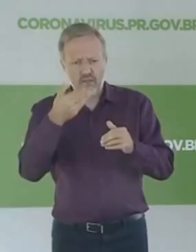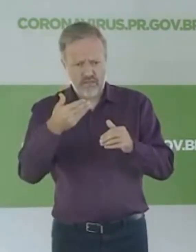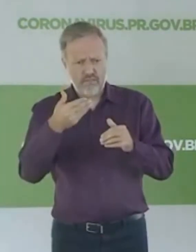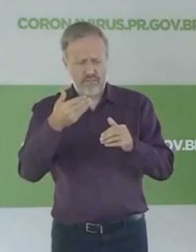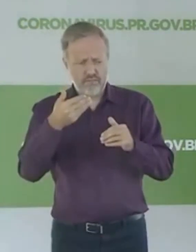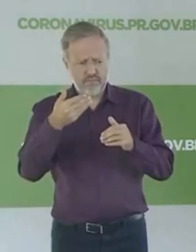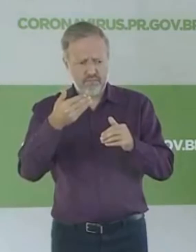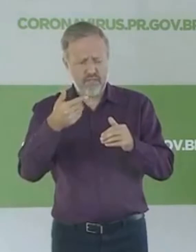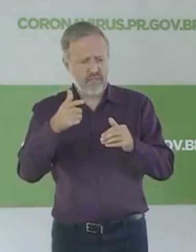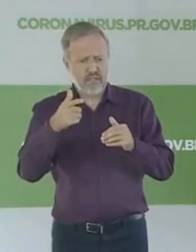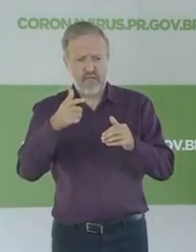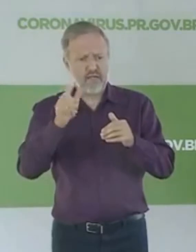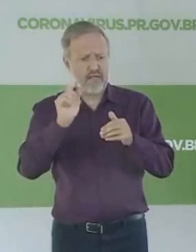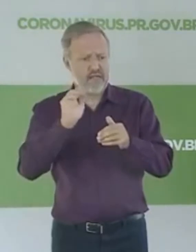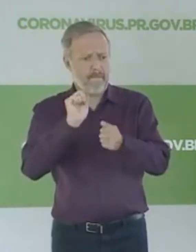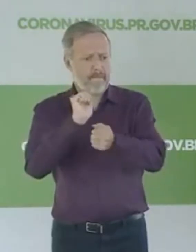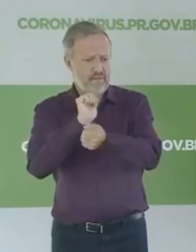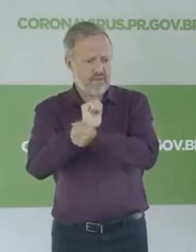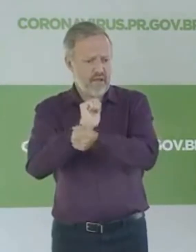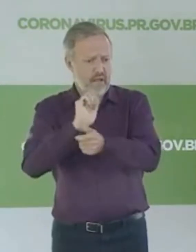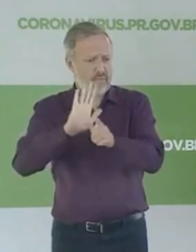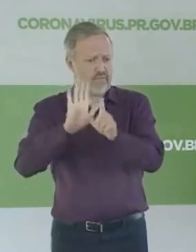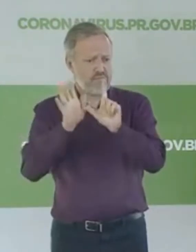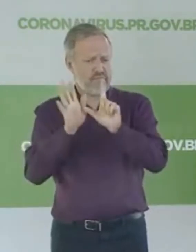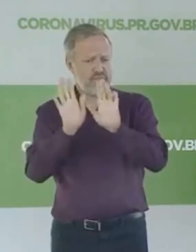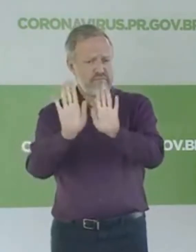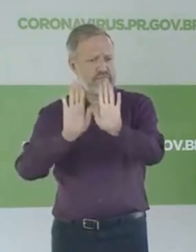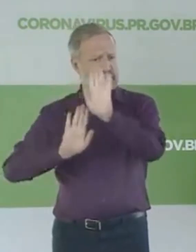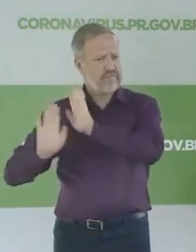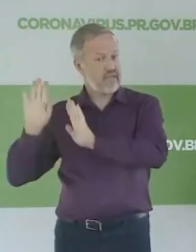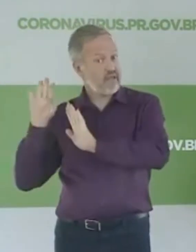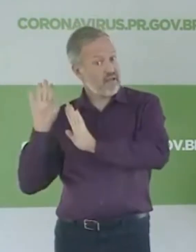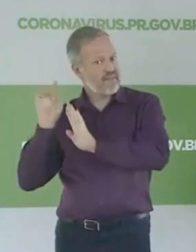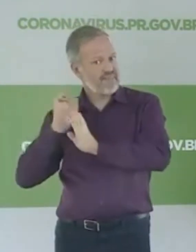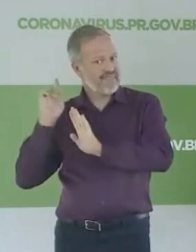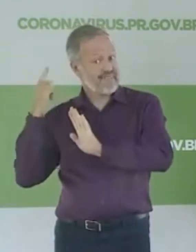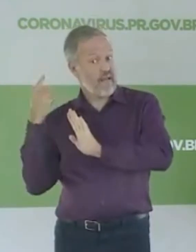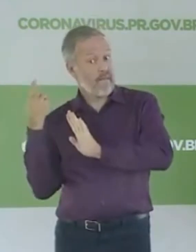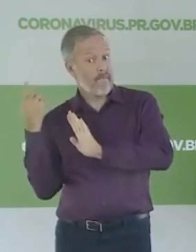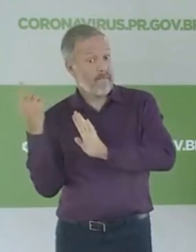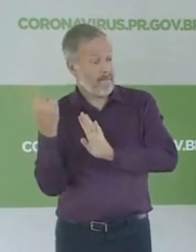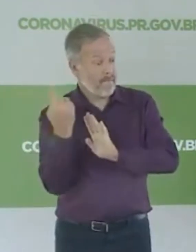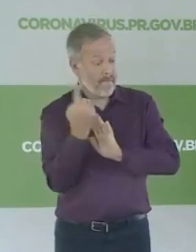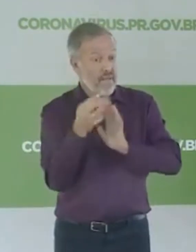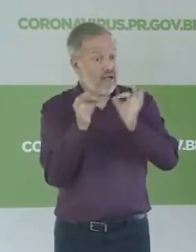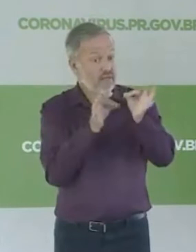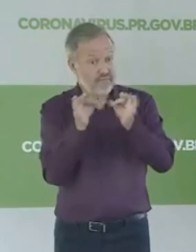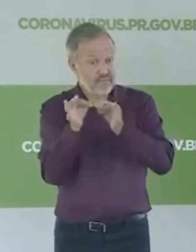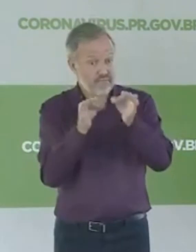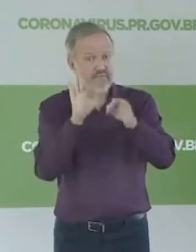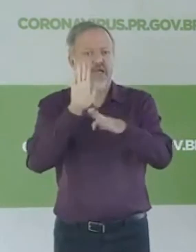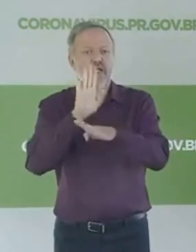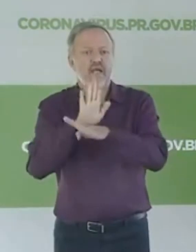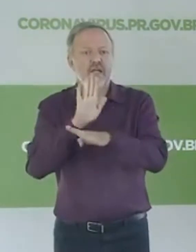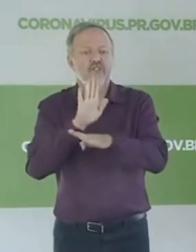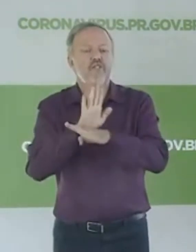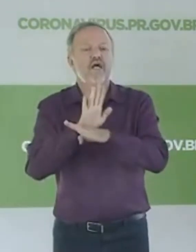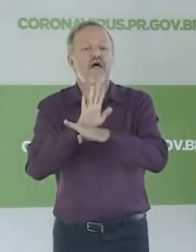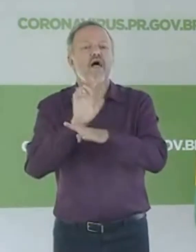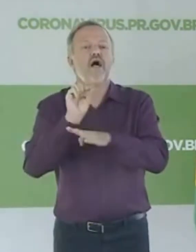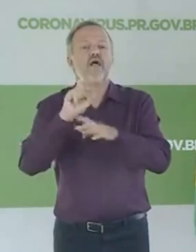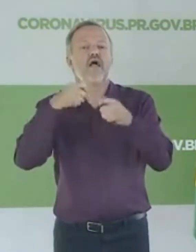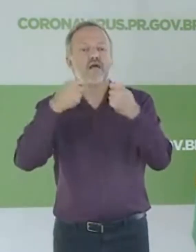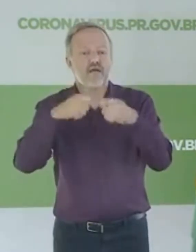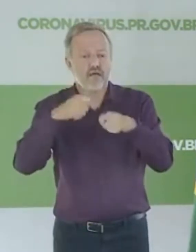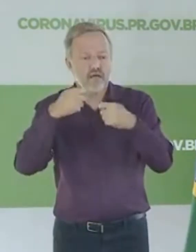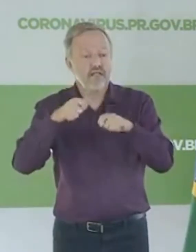de não deixar ninguém para trás. Esse é o grande ponto. Nós fizemos um plano aqui para não deixar ninguém para trás e ajudar aqueles que mais precisam. Primeiro, o cuidado com a